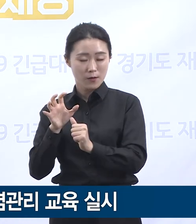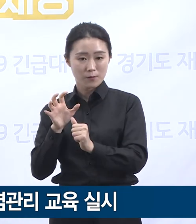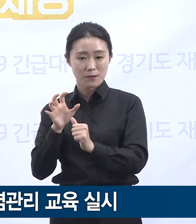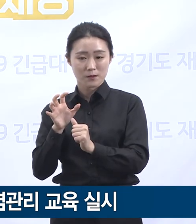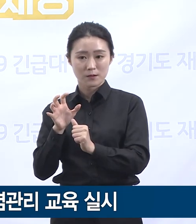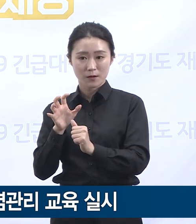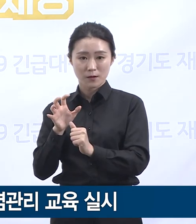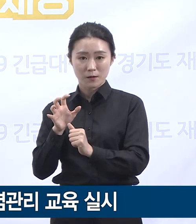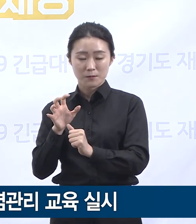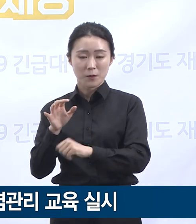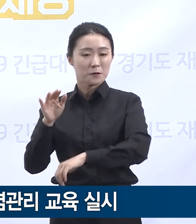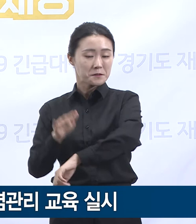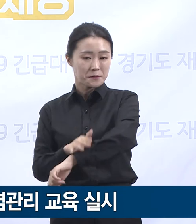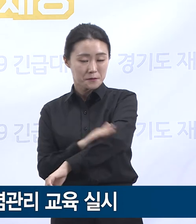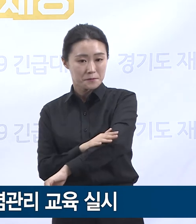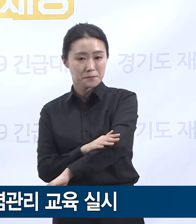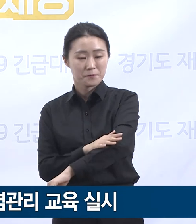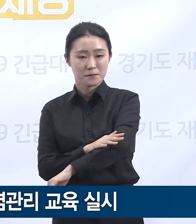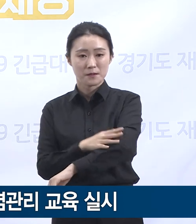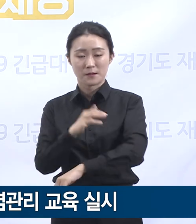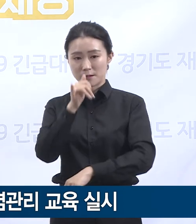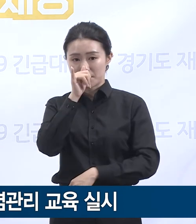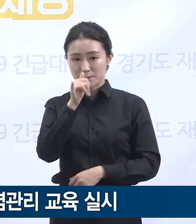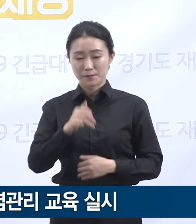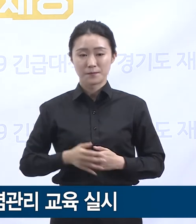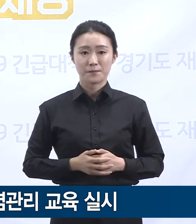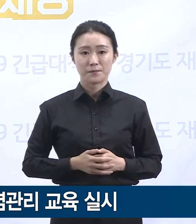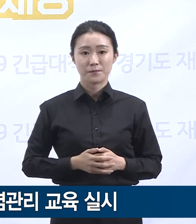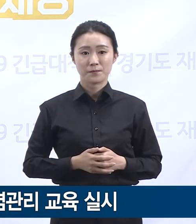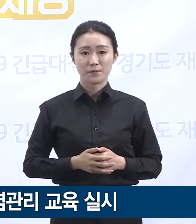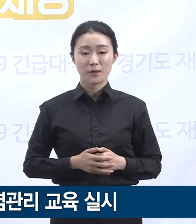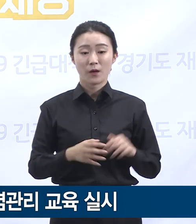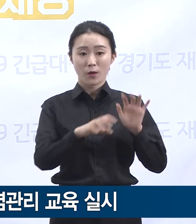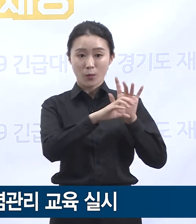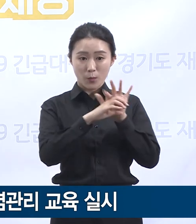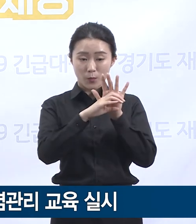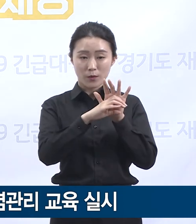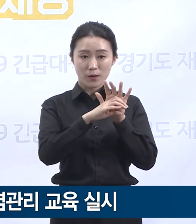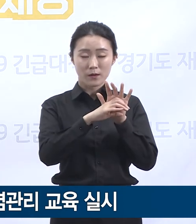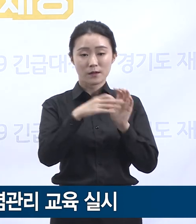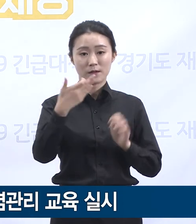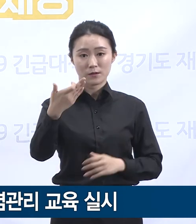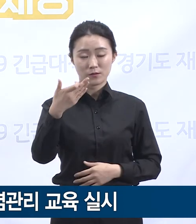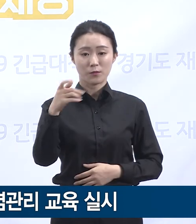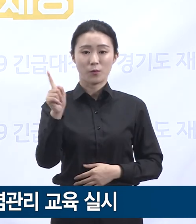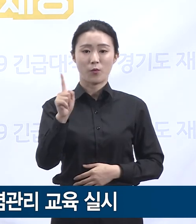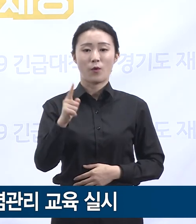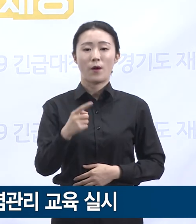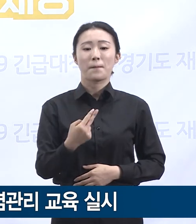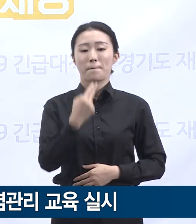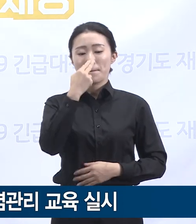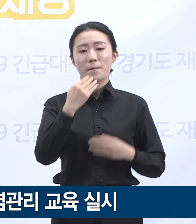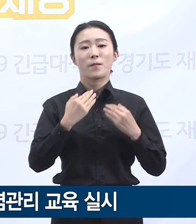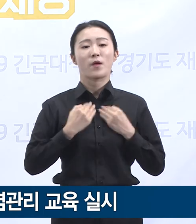코로나19 감염은 기저질환이 있는 논현층에서 특히 위험합니다. 요양병원,